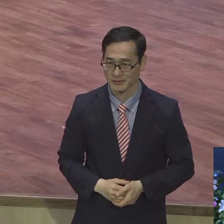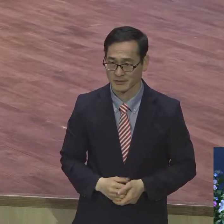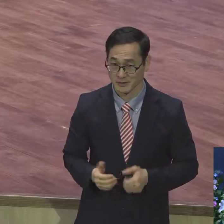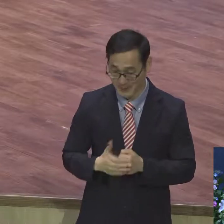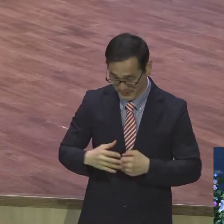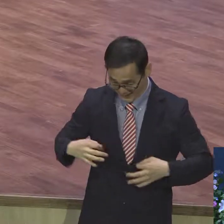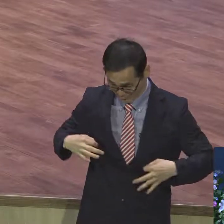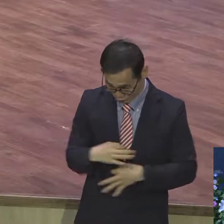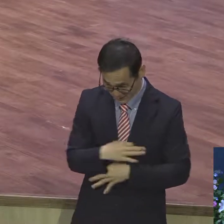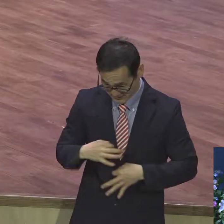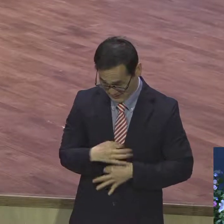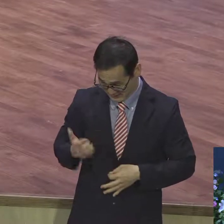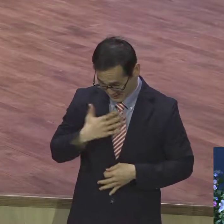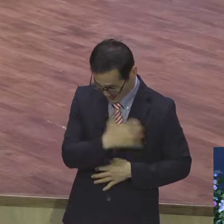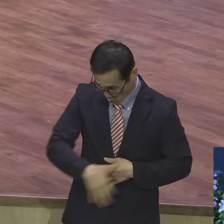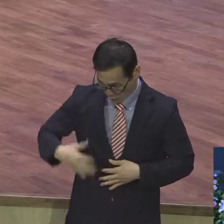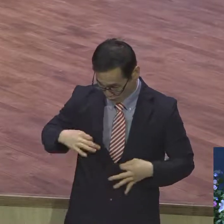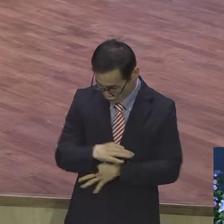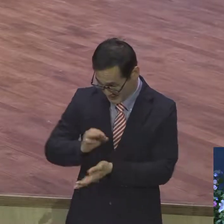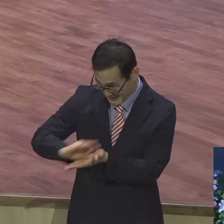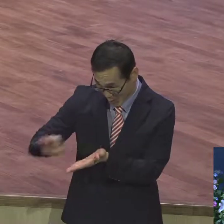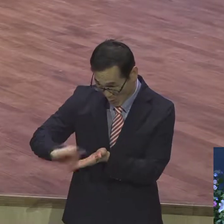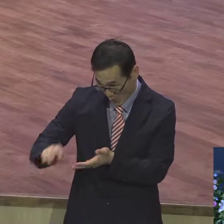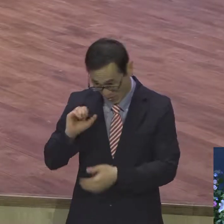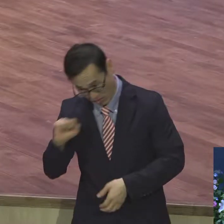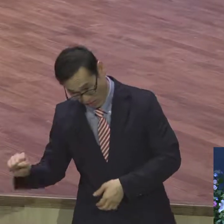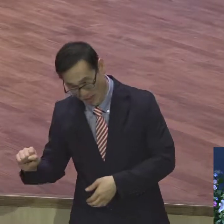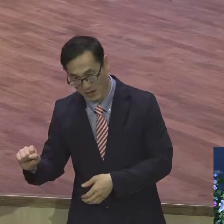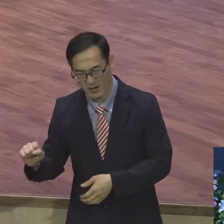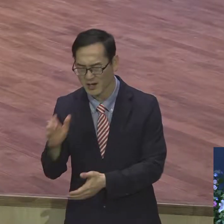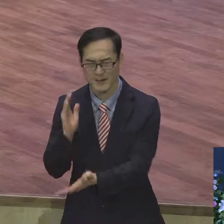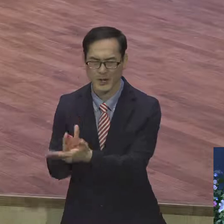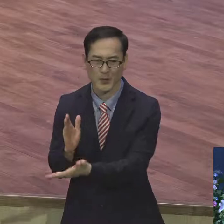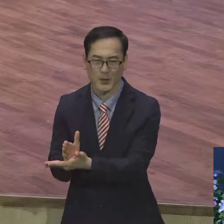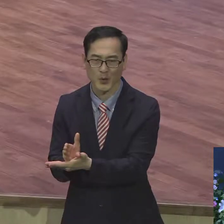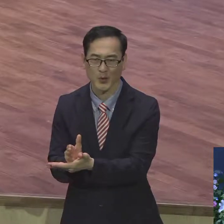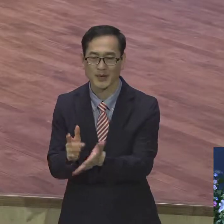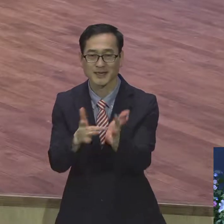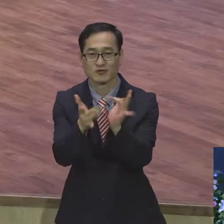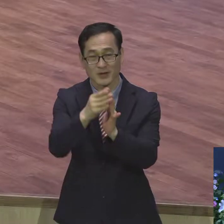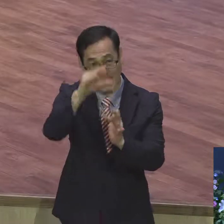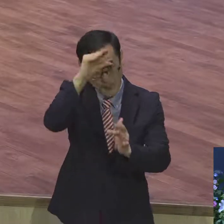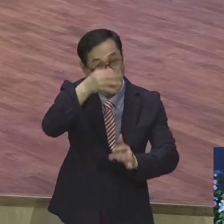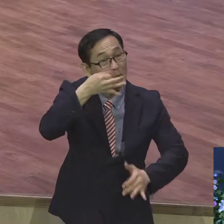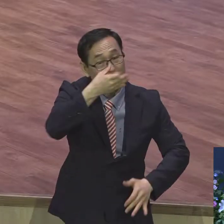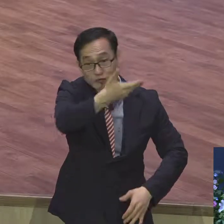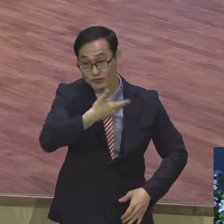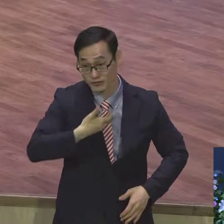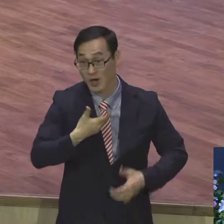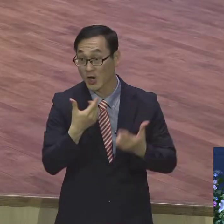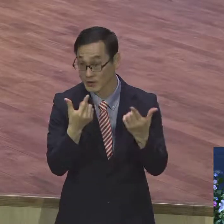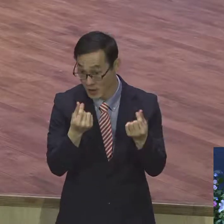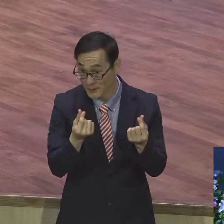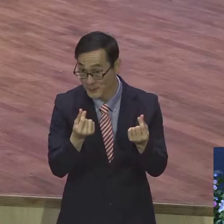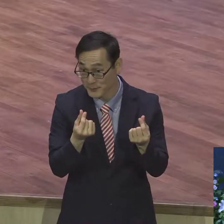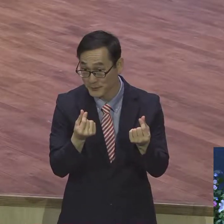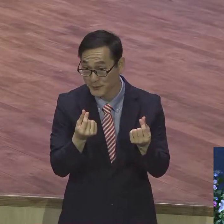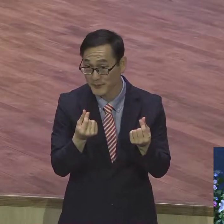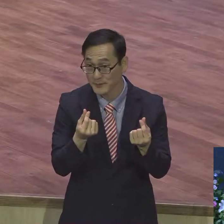내어주지 말고 예수 그 이소께서 본을 보여주신 것처럼 우리를 하나님 앞에 의의의 무기로